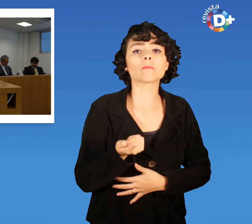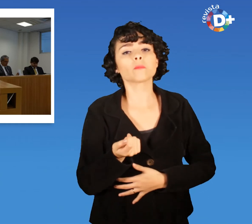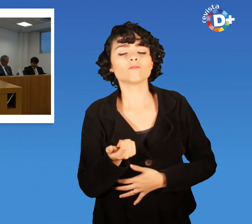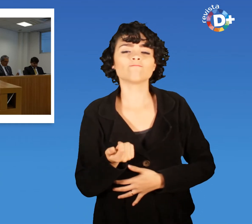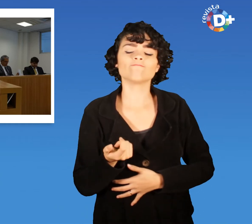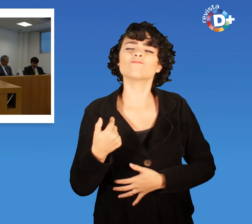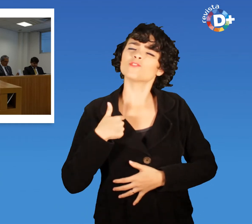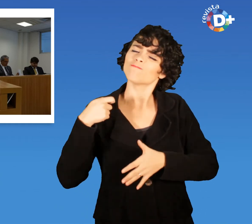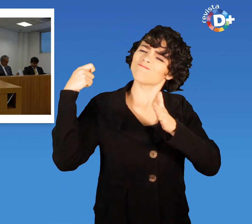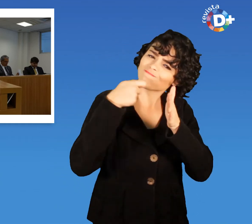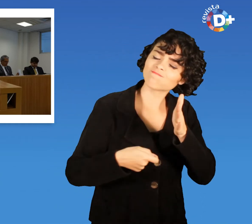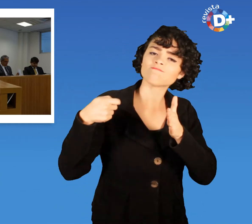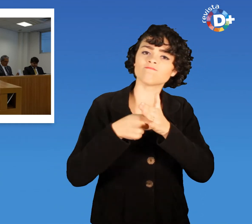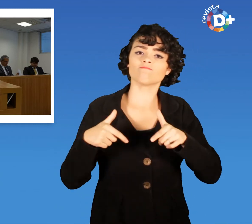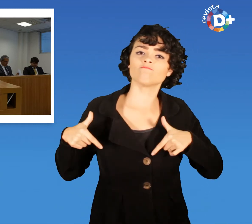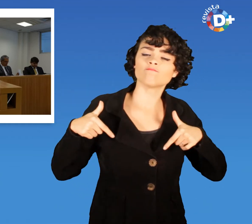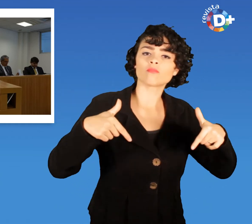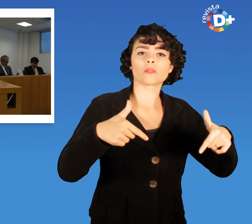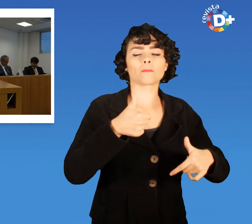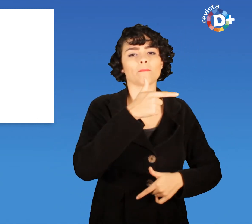ser aprovada a PL 520